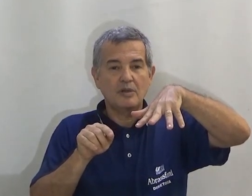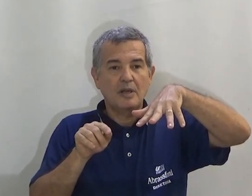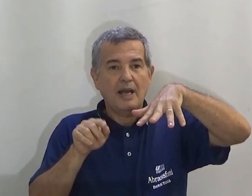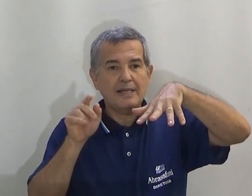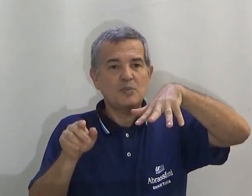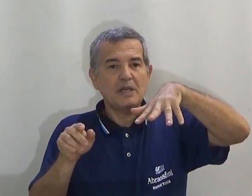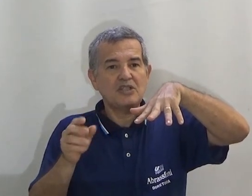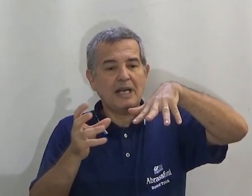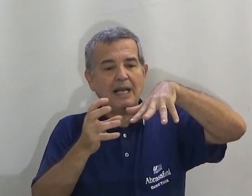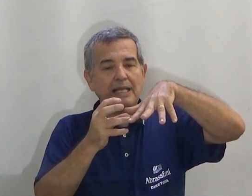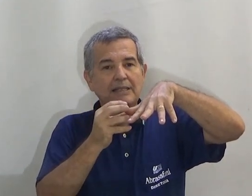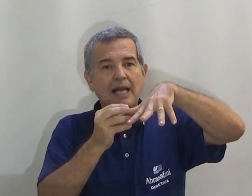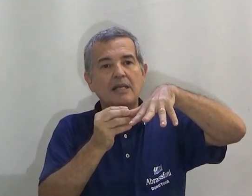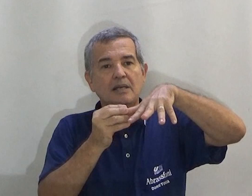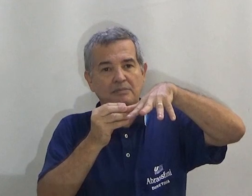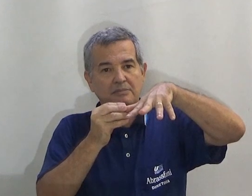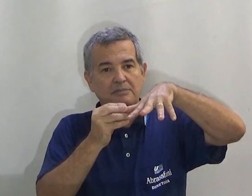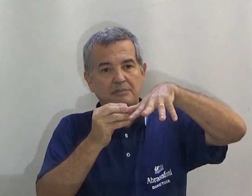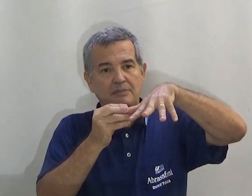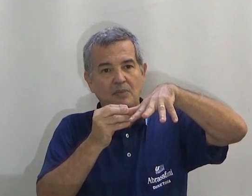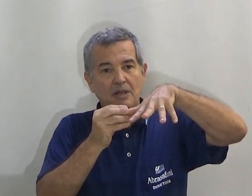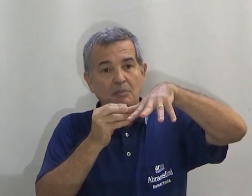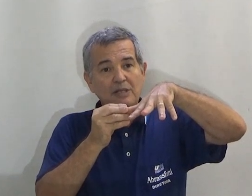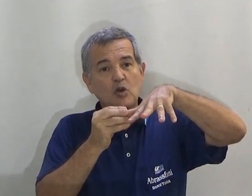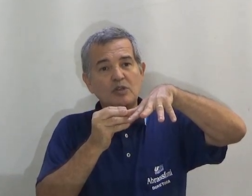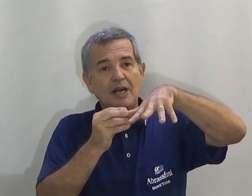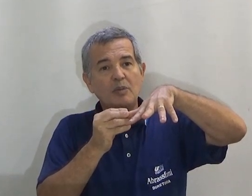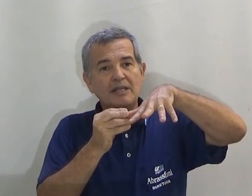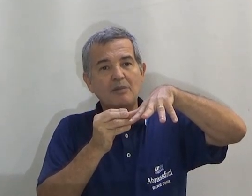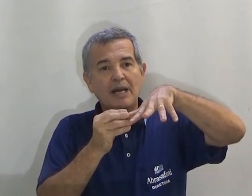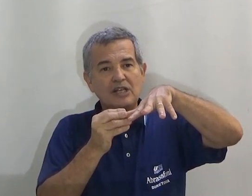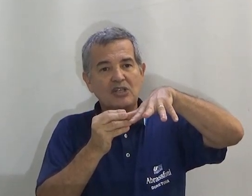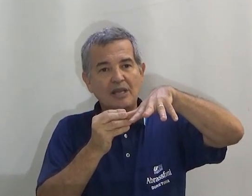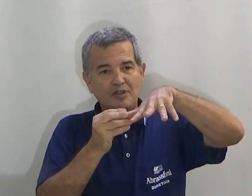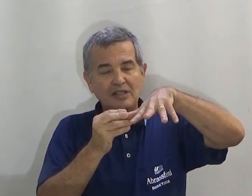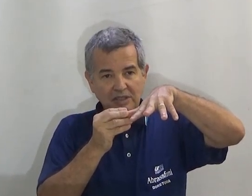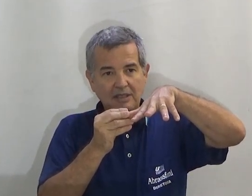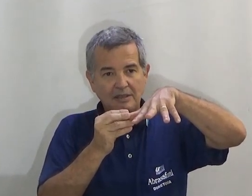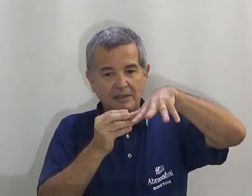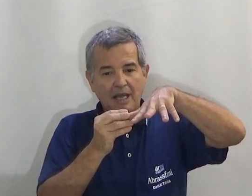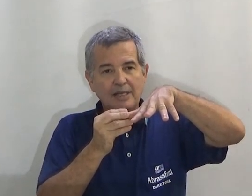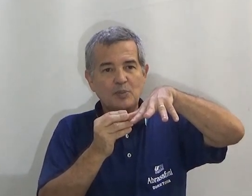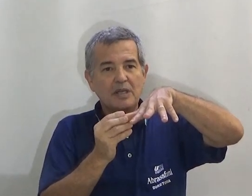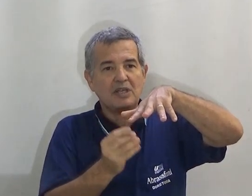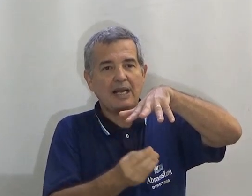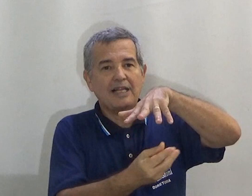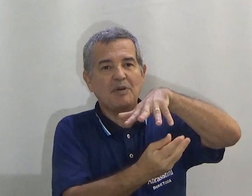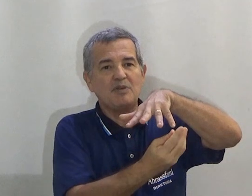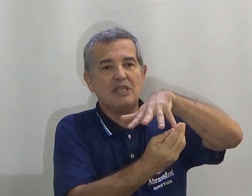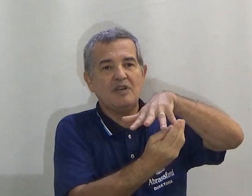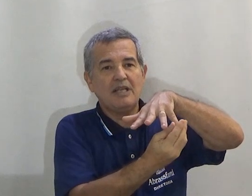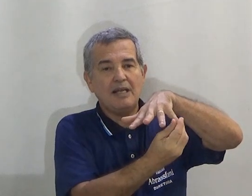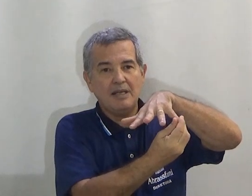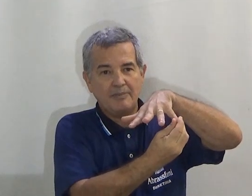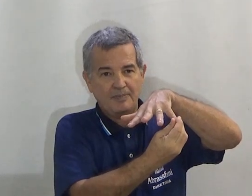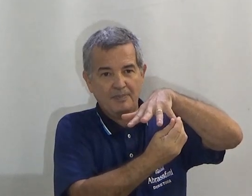olhando, a espiga estragada está aqui. Mas como geralmente a imagem é invertida, a espiga estragada para